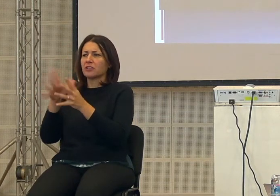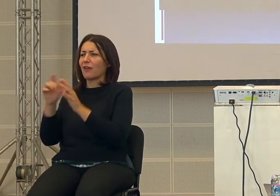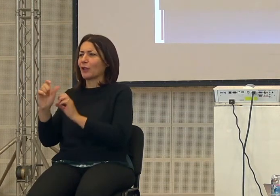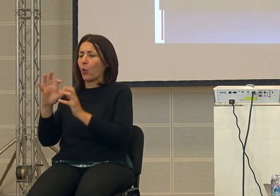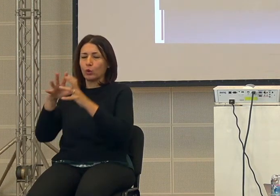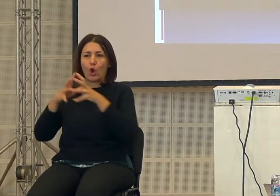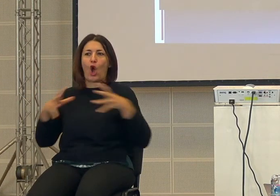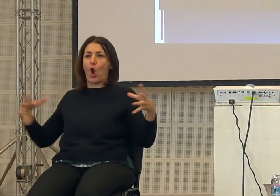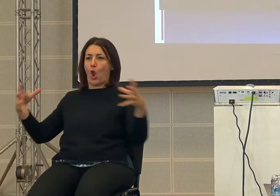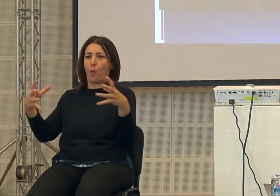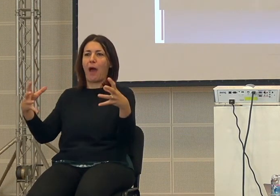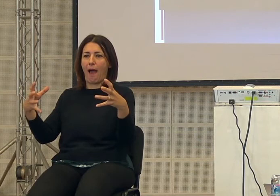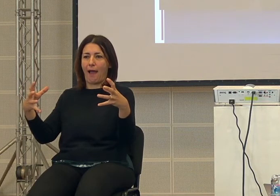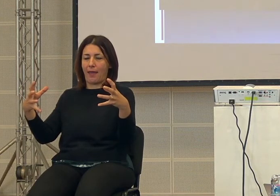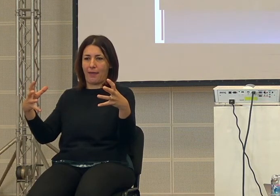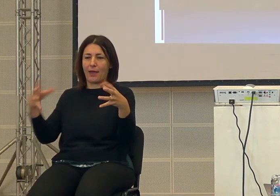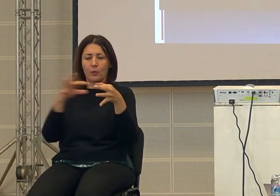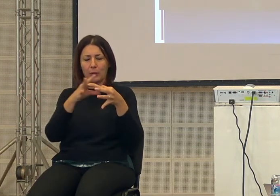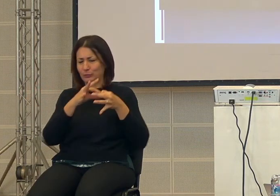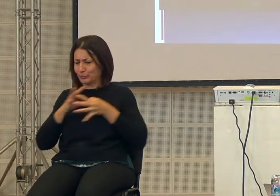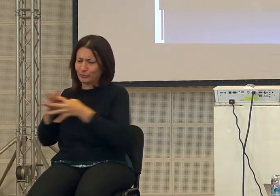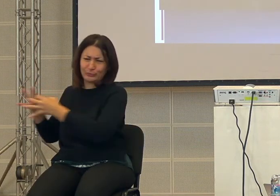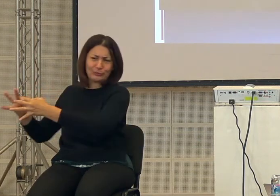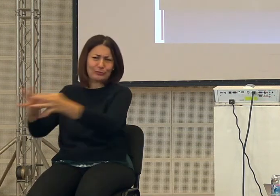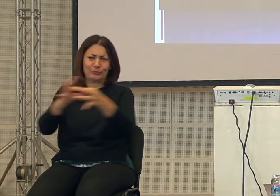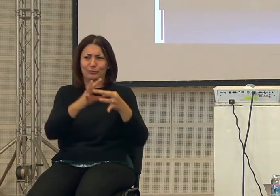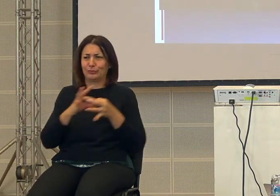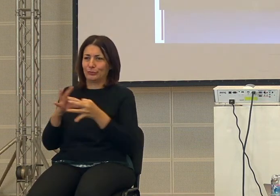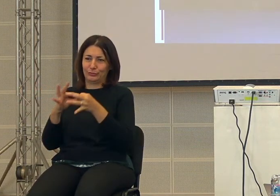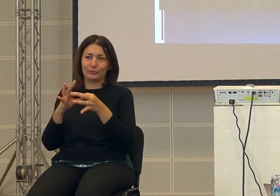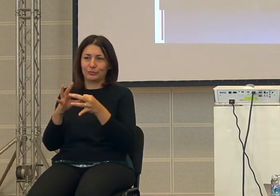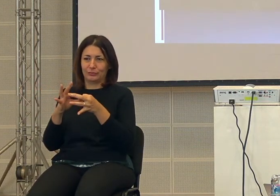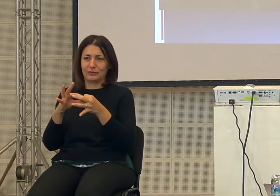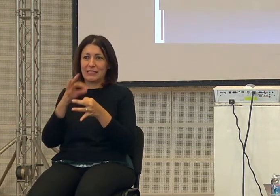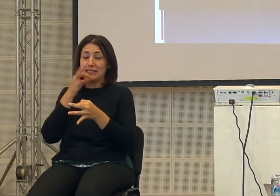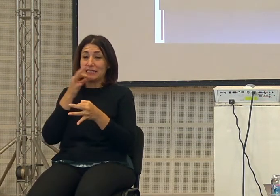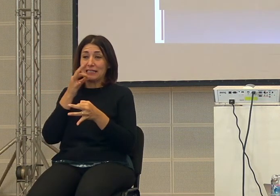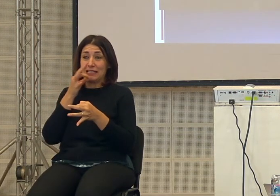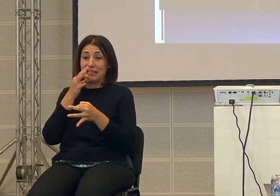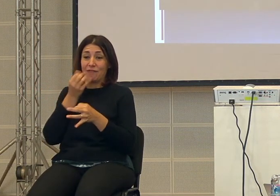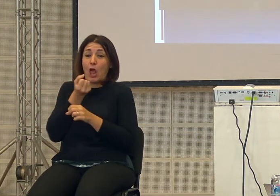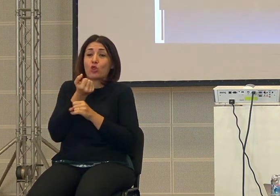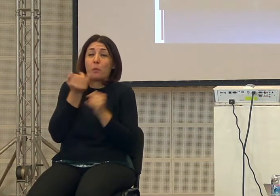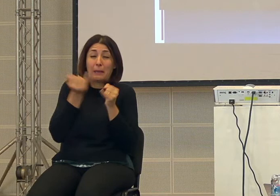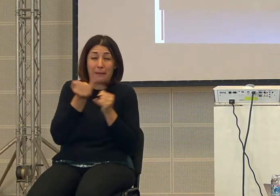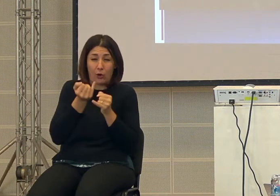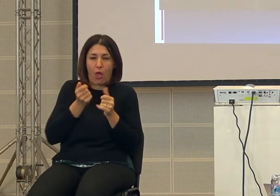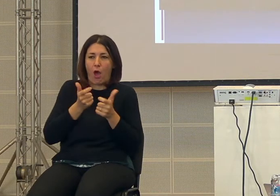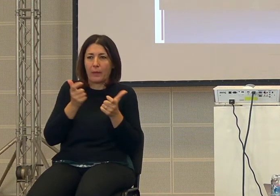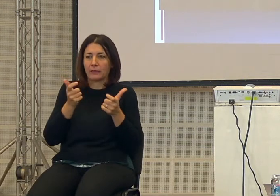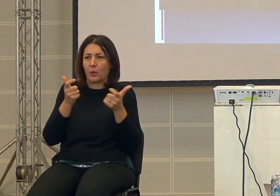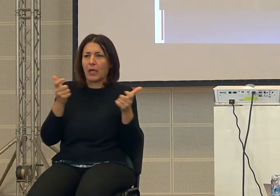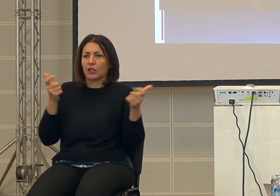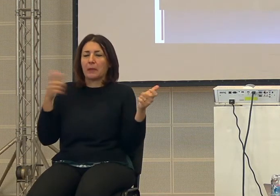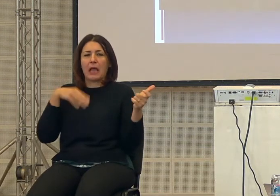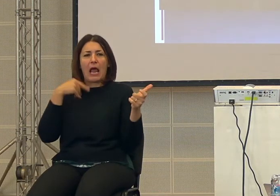rintracciare questa specie di filo rosso che percorre tutta la storia e che permette a numeri sempre più ampi di persone che non si